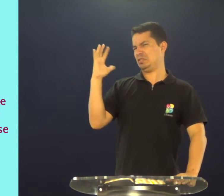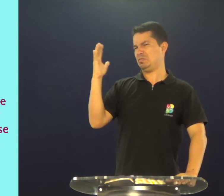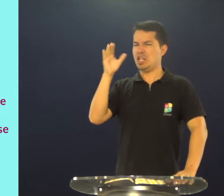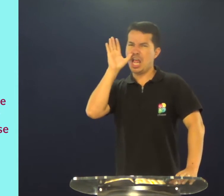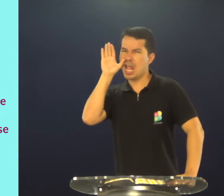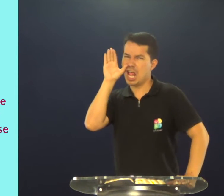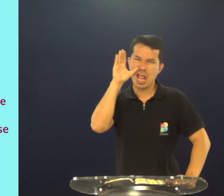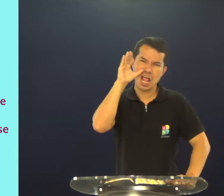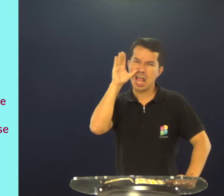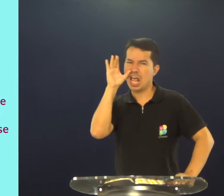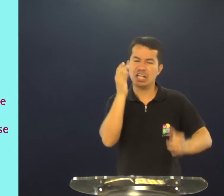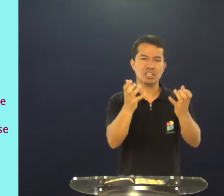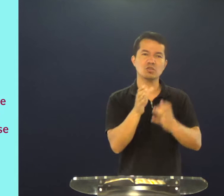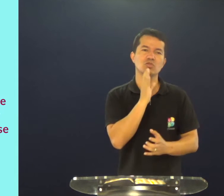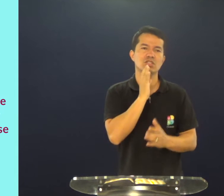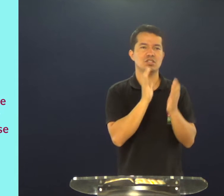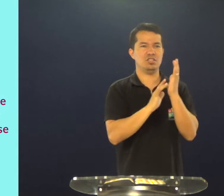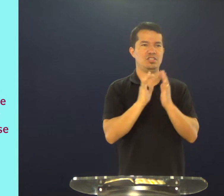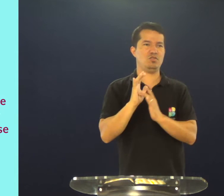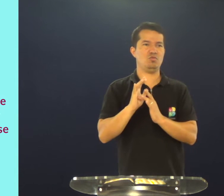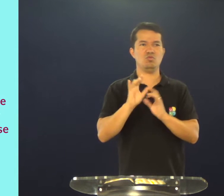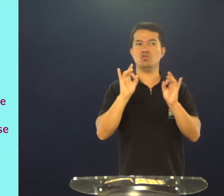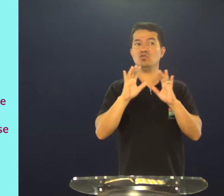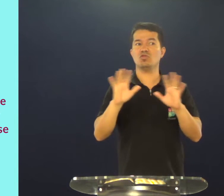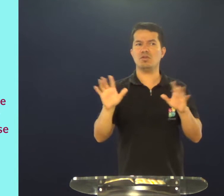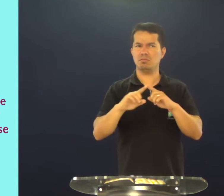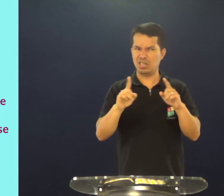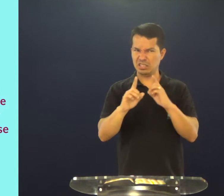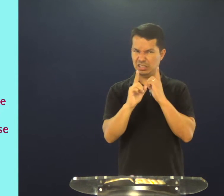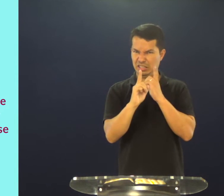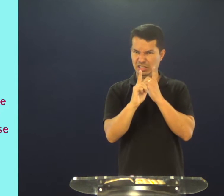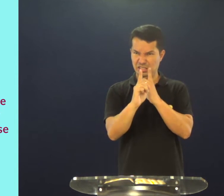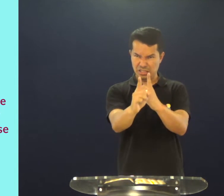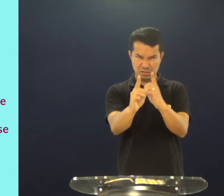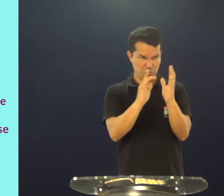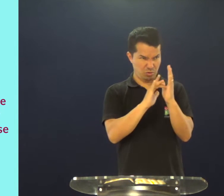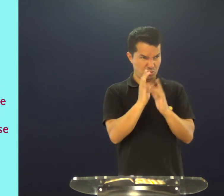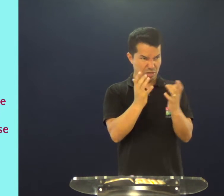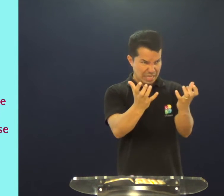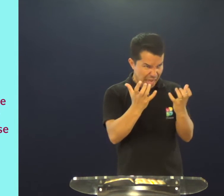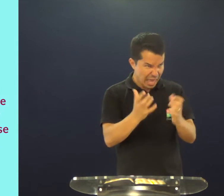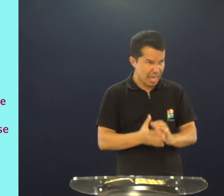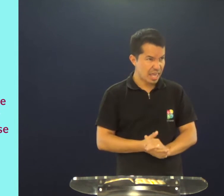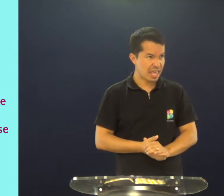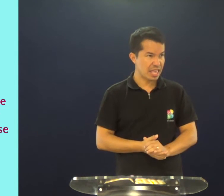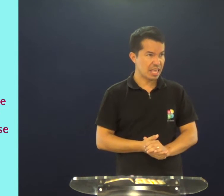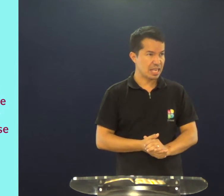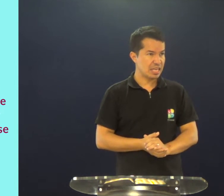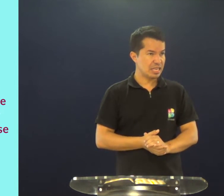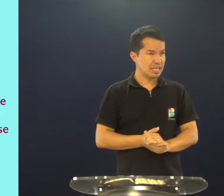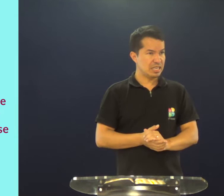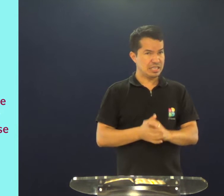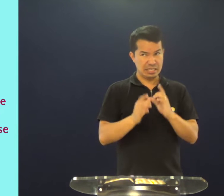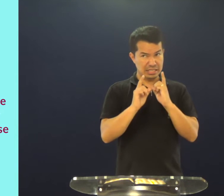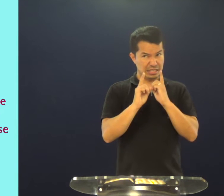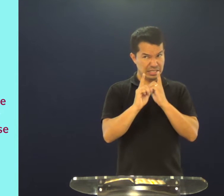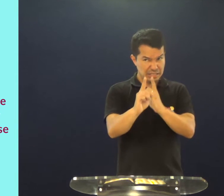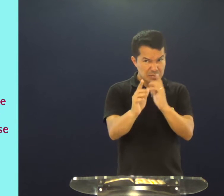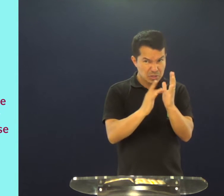mil pessoas, mais ou menos, curiosas para conhecer de Jesus, mas e os discípulos, mas eles queriam seguir a